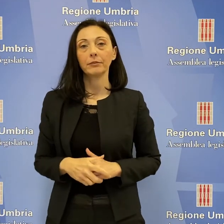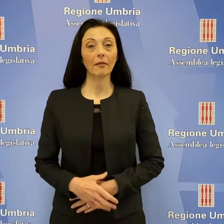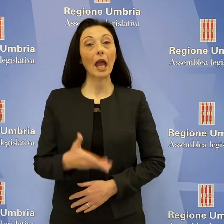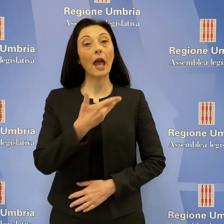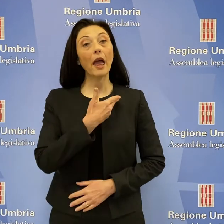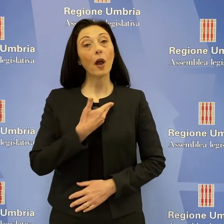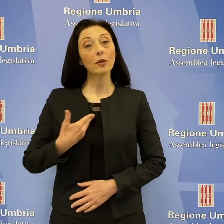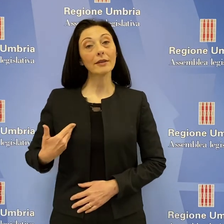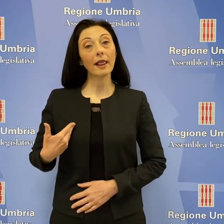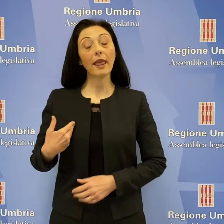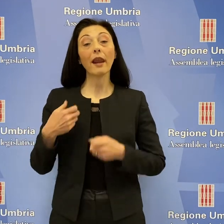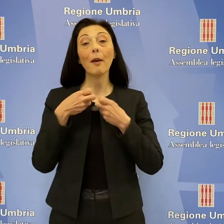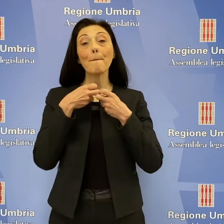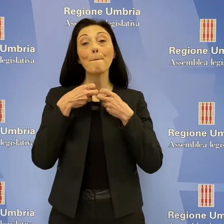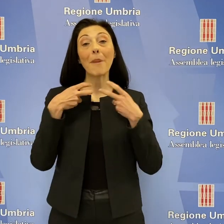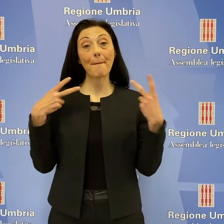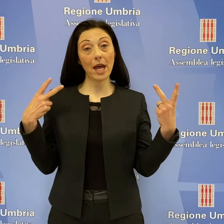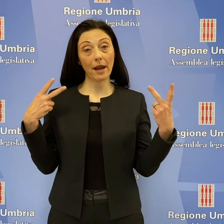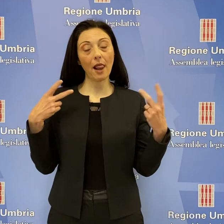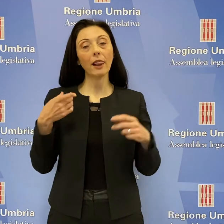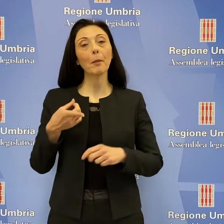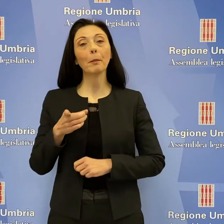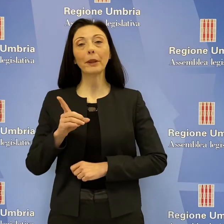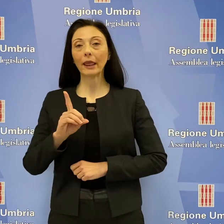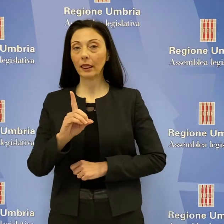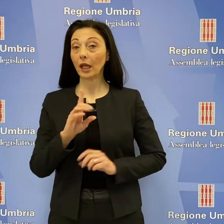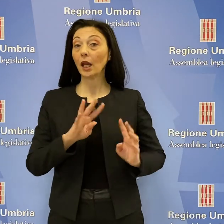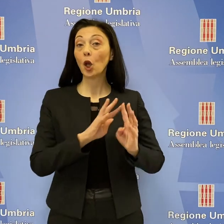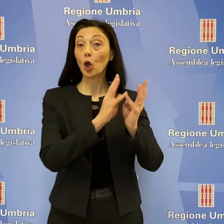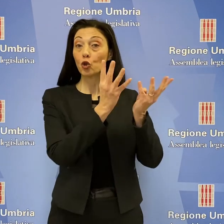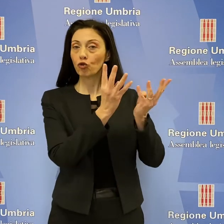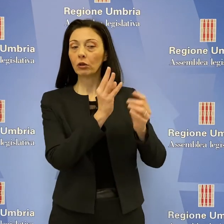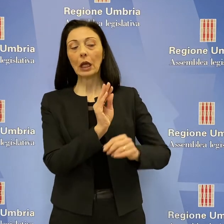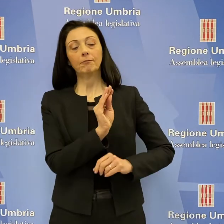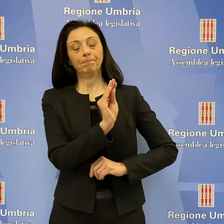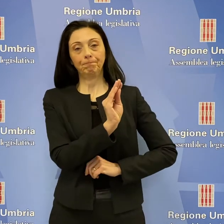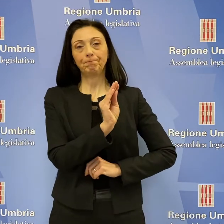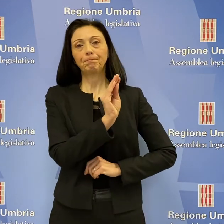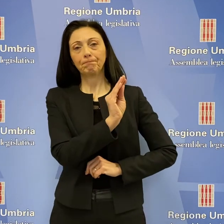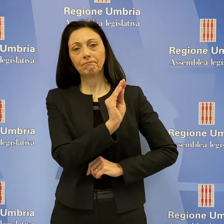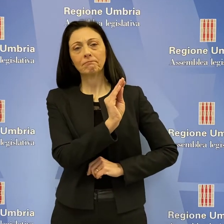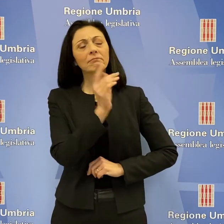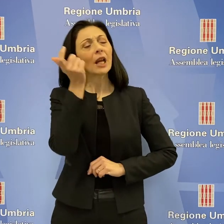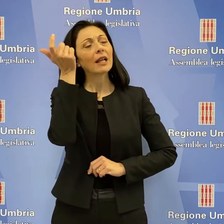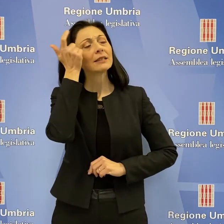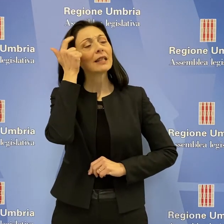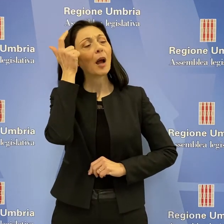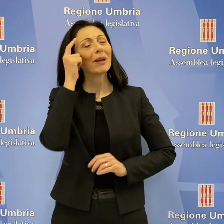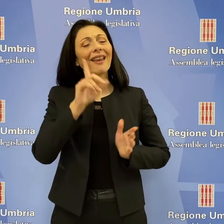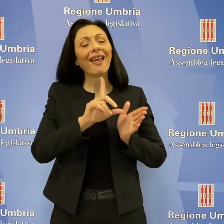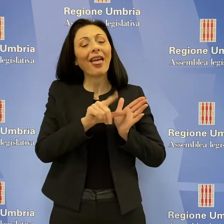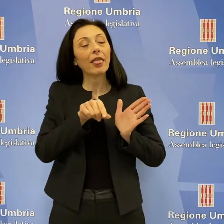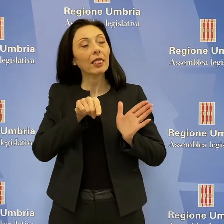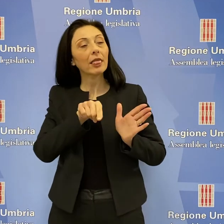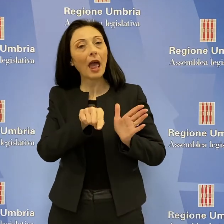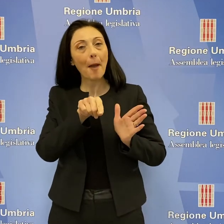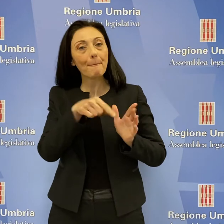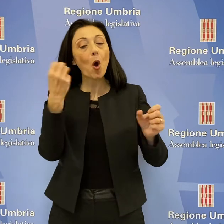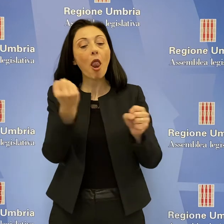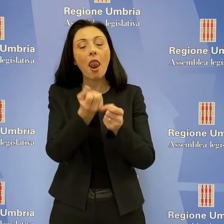Il consigliere Fabio Paparelli del Partito Democratico ha presentato la propria interrogazione alla Giunta per conoscere le tempistiche riguardanti la